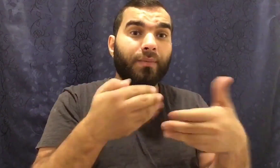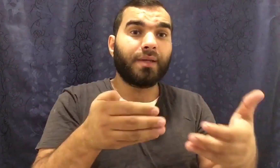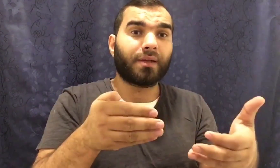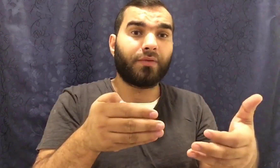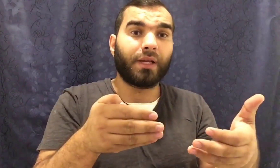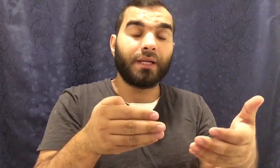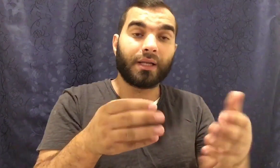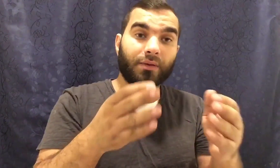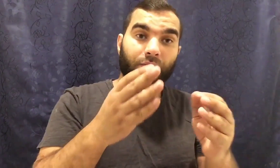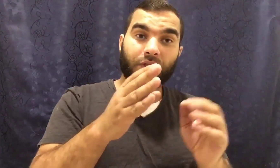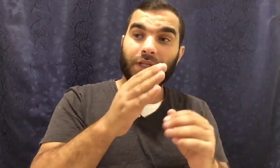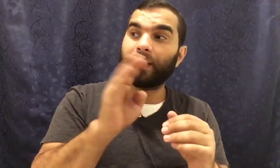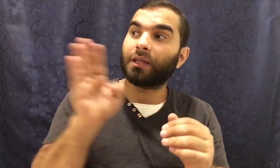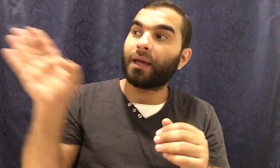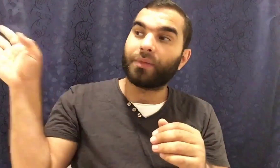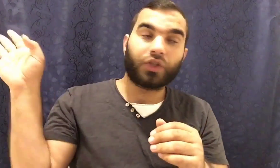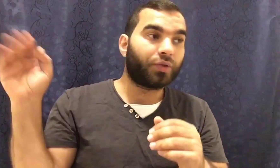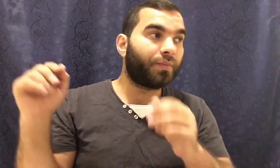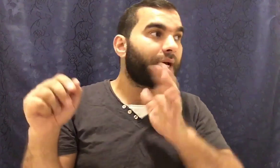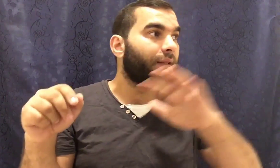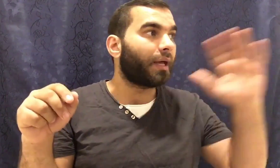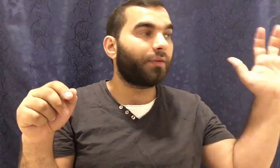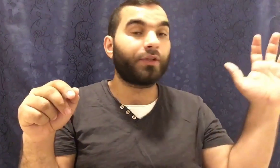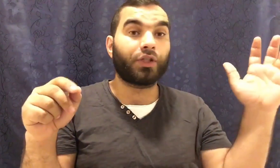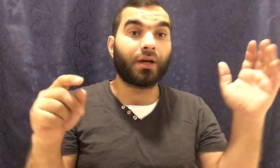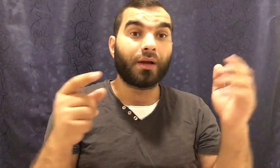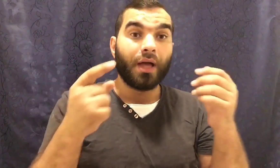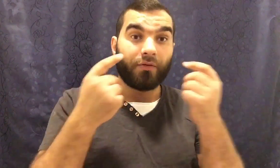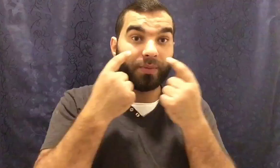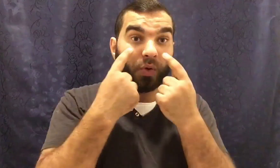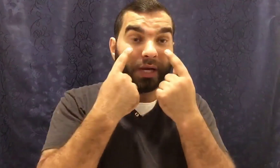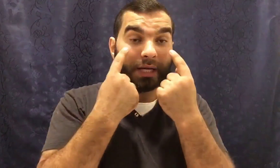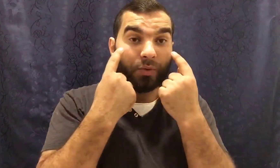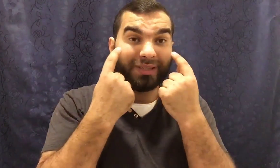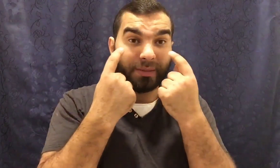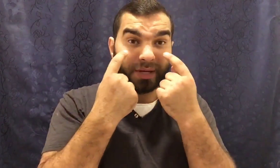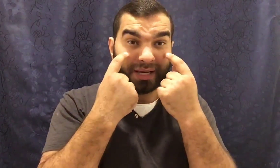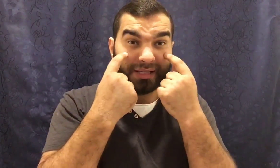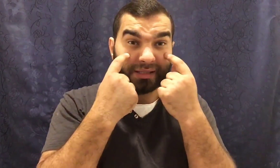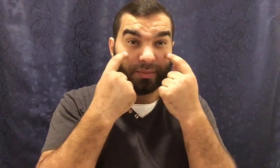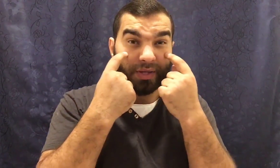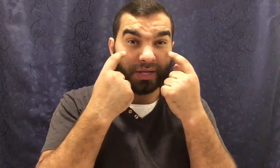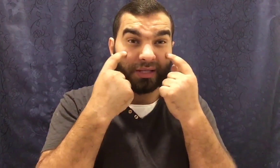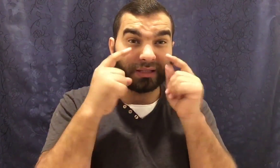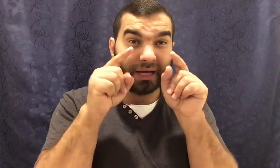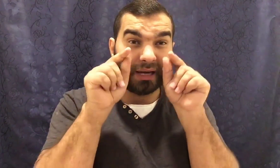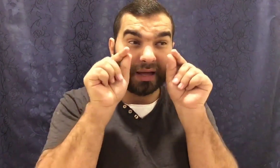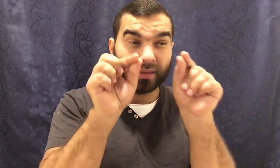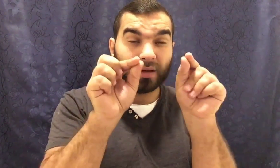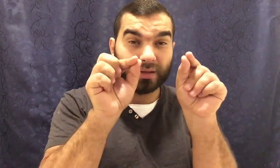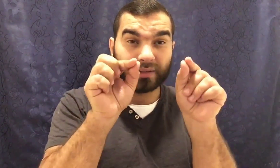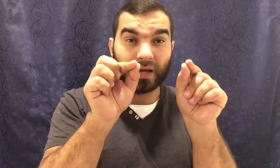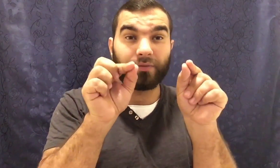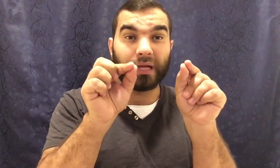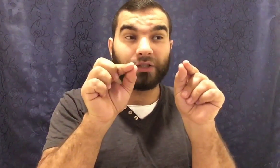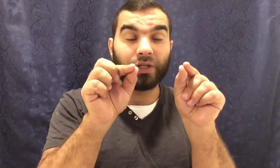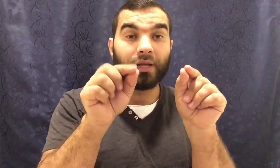لما يصرف الجن ده تغصت ليه طلعا من الشباك دخل في الجدار فبيقولك لو انت بركست بعينك دية على الاثار اللي ظهر فيها الجن